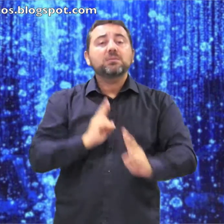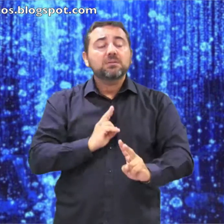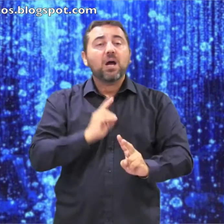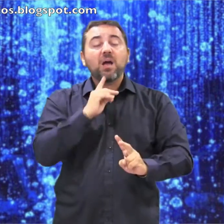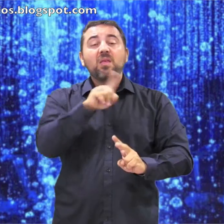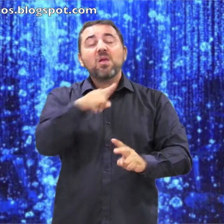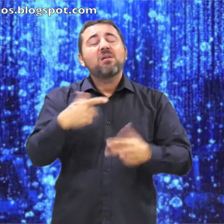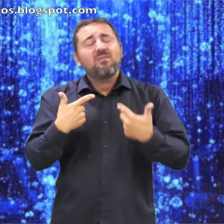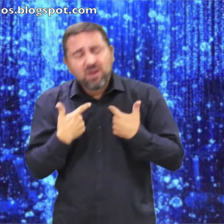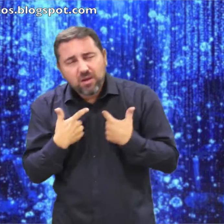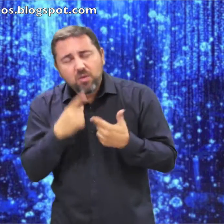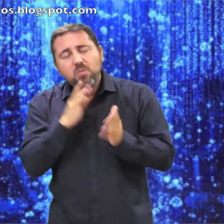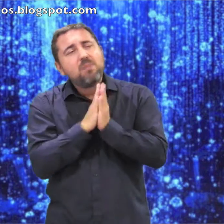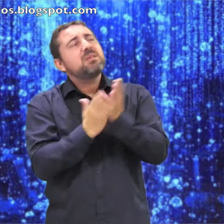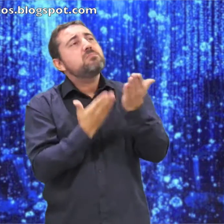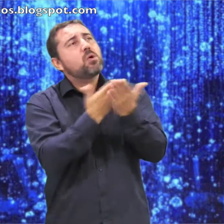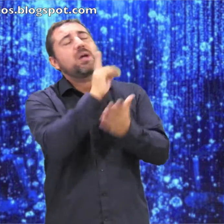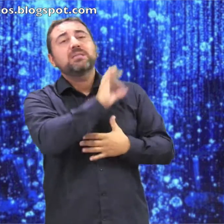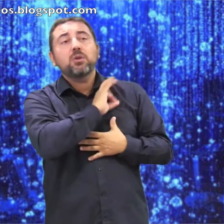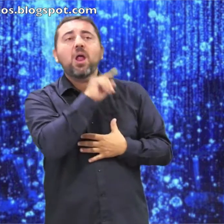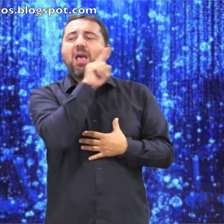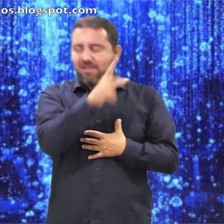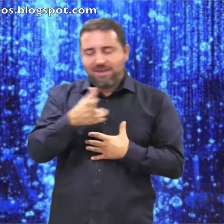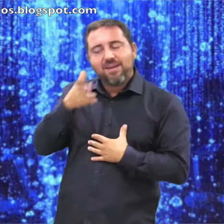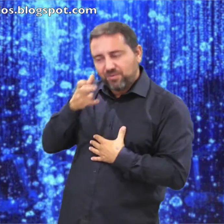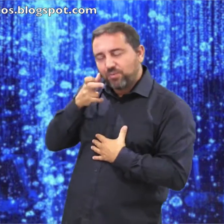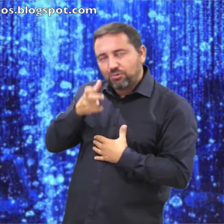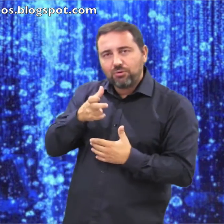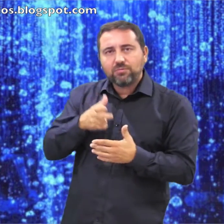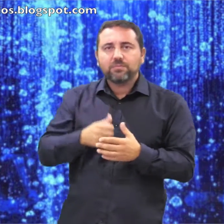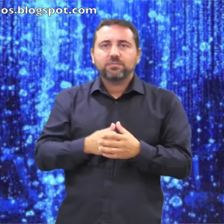Respondemos El afligido invocó al Señor y él lo escuchó